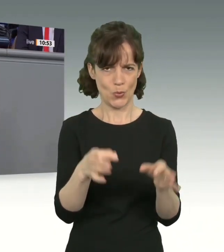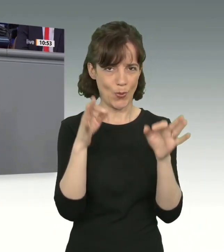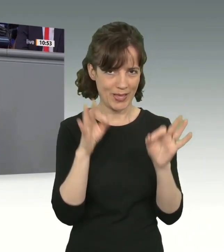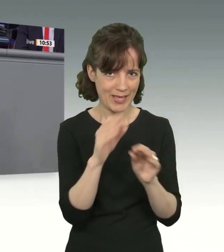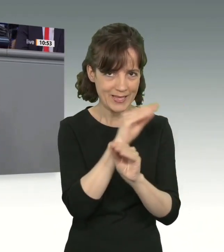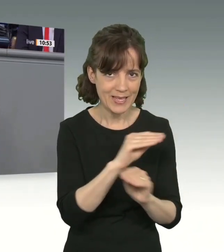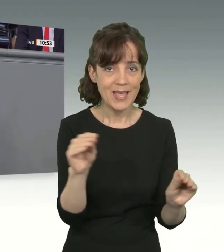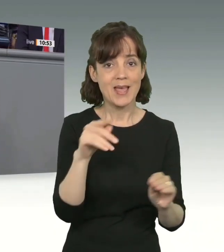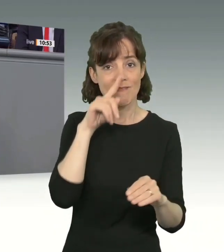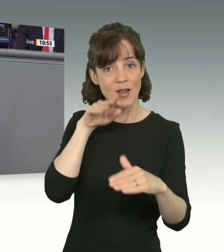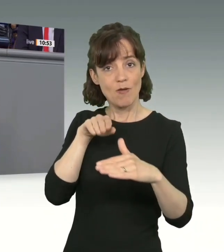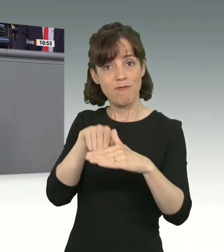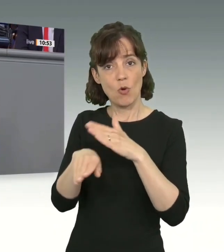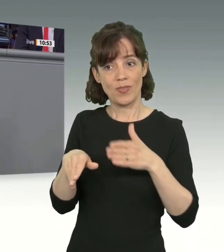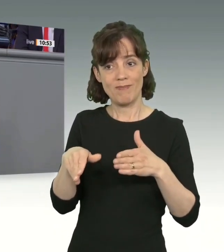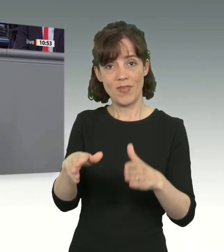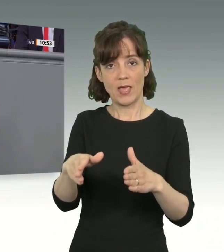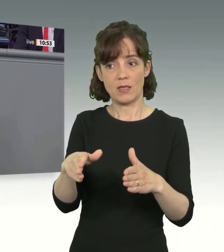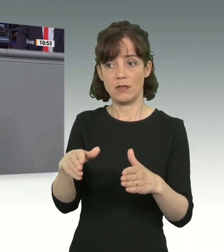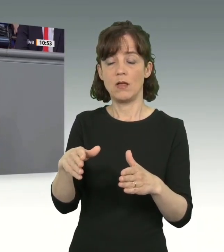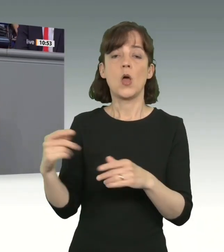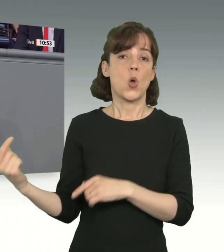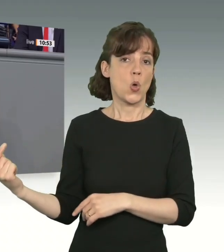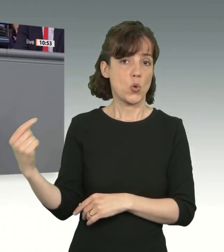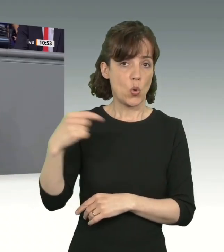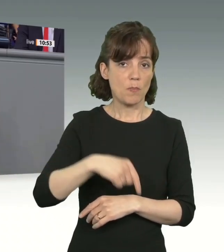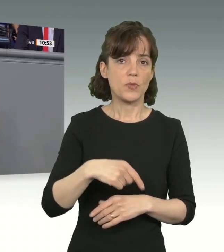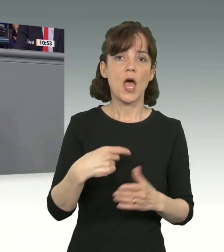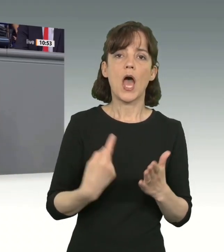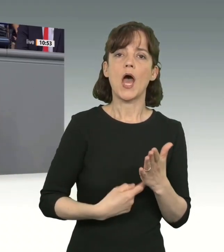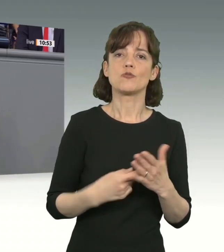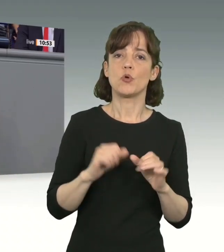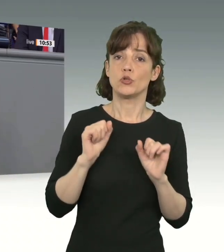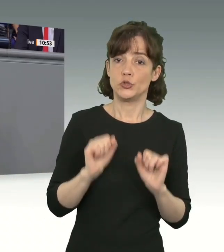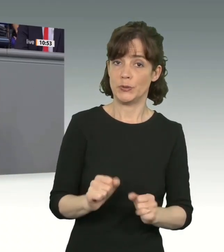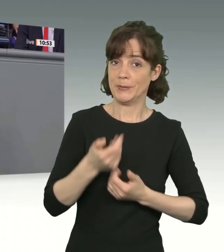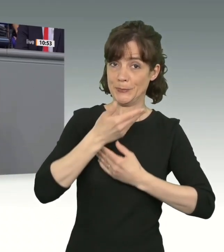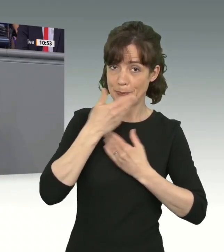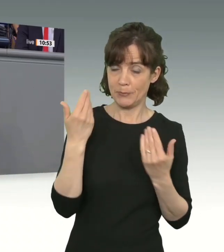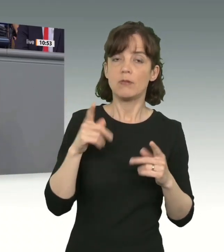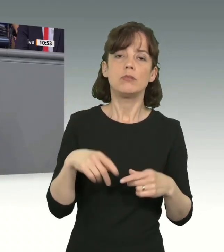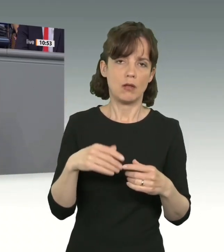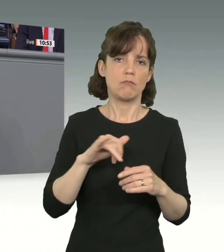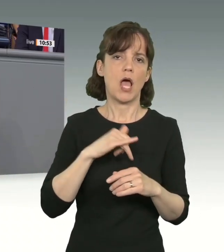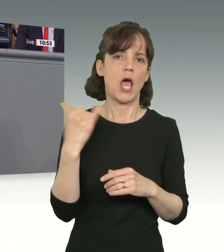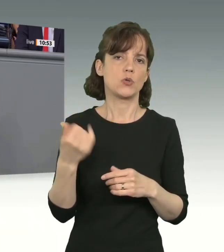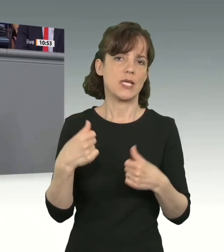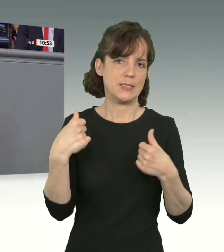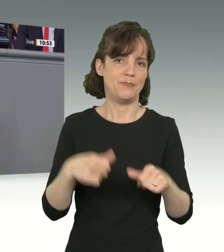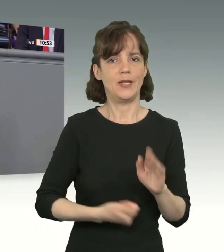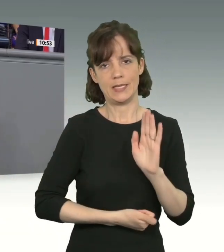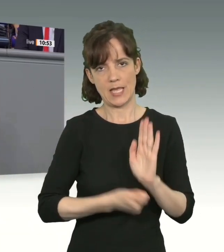jemand auf dem Fluchtweg zu uns kommt und keinen Anspruch auf Schutz hat, ist diese Person ausreisepflichtig. Aber